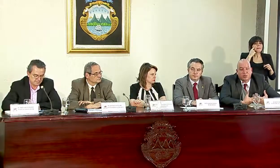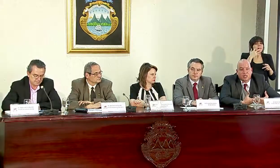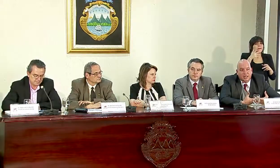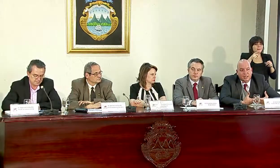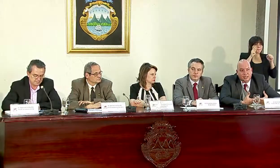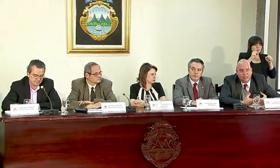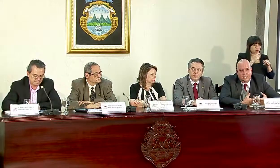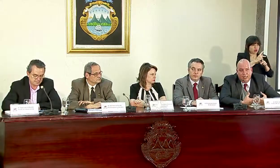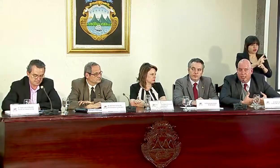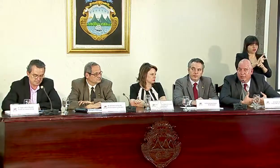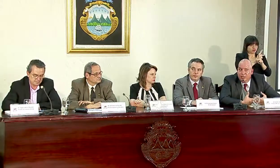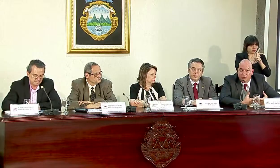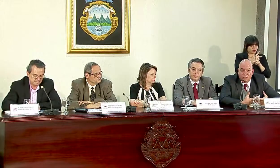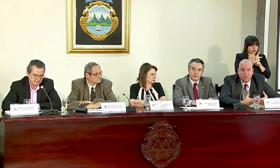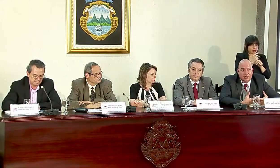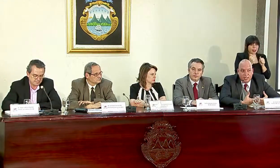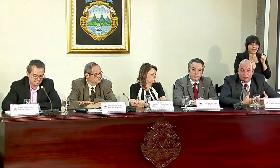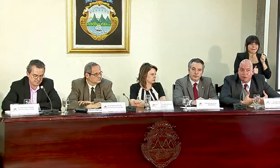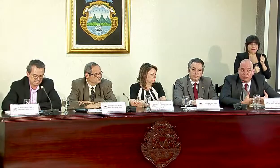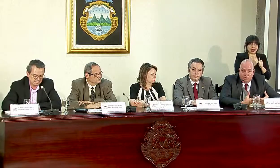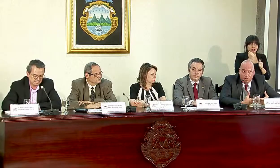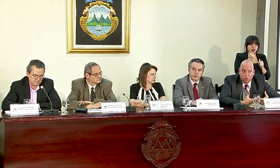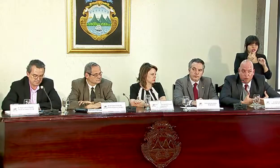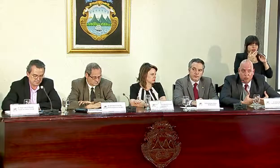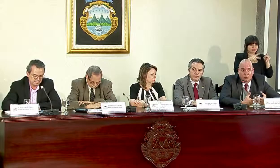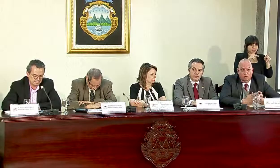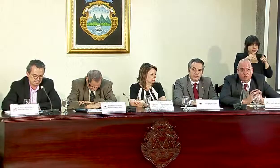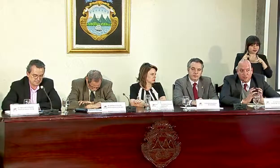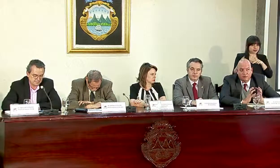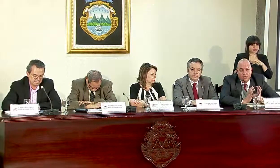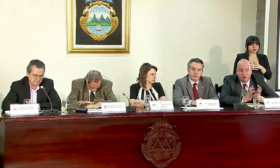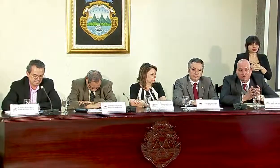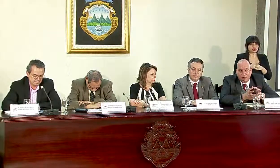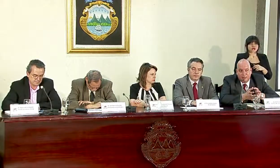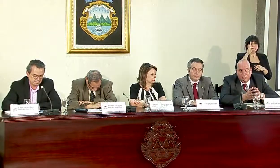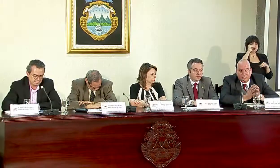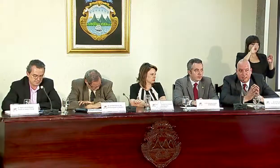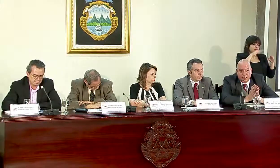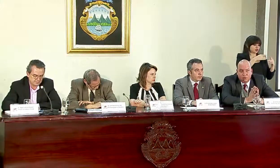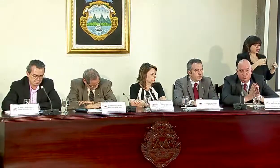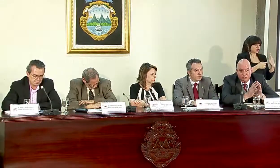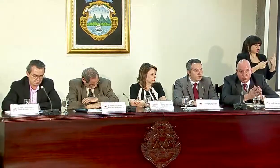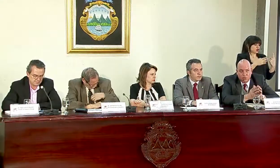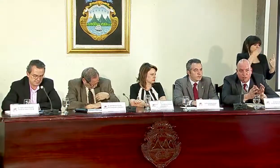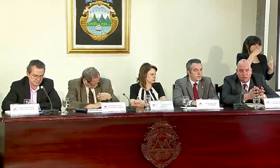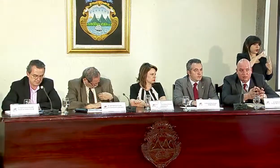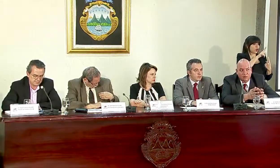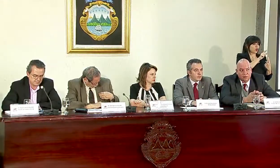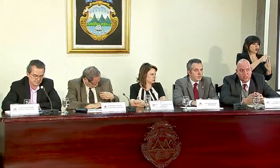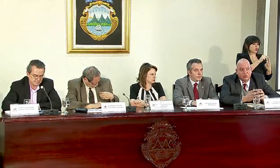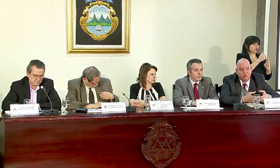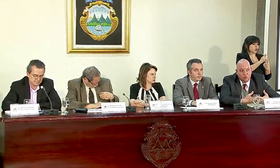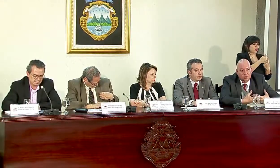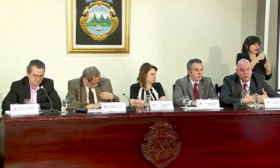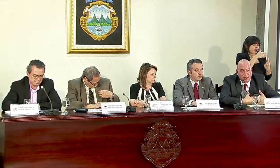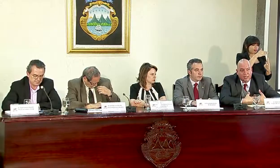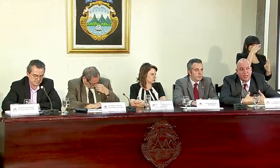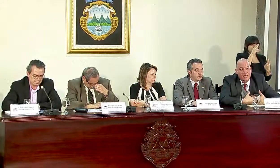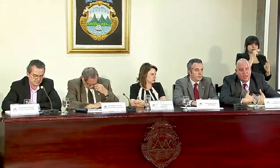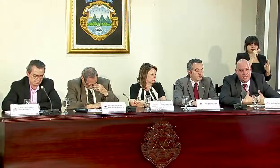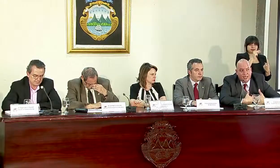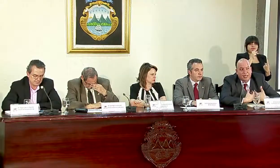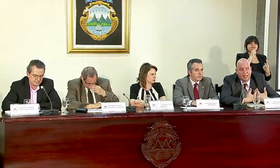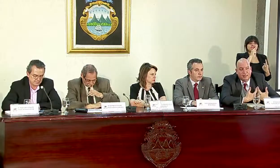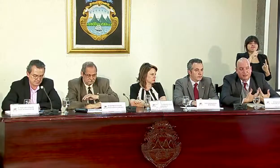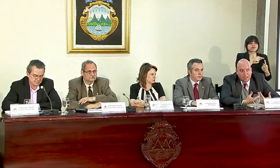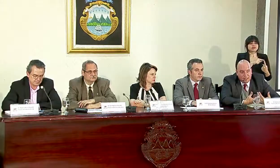proteger la mayor cantidad de población, no está enfocado solamente a atender un sector que está siendo afectado, sino también